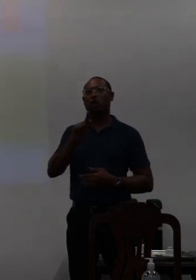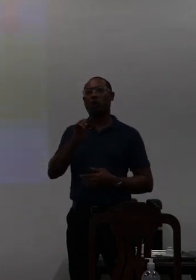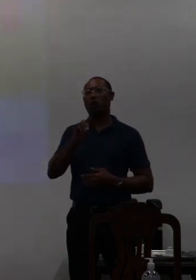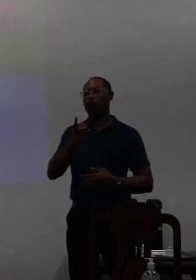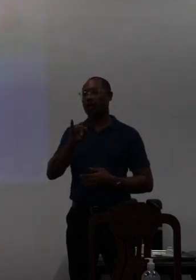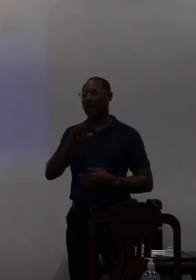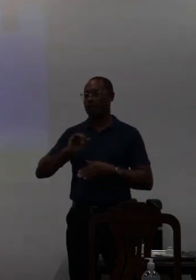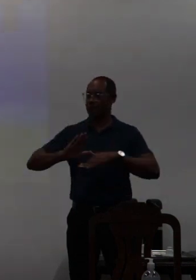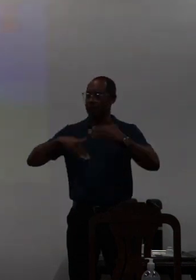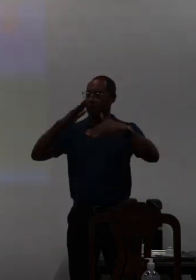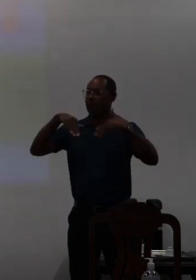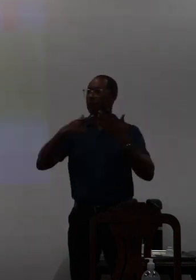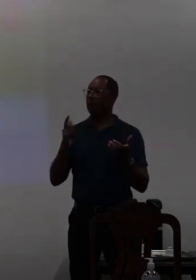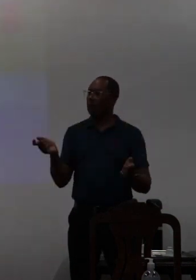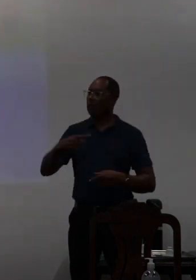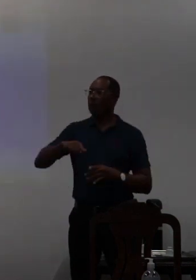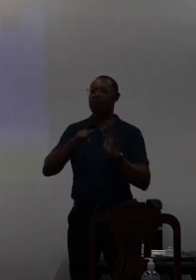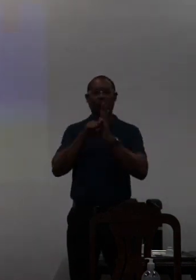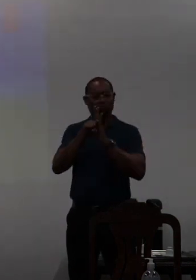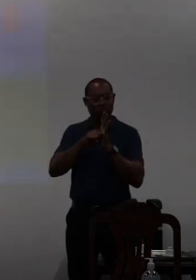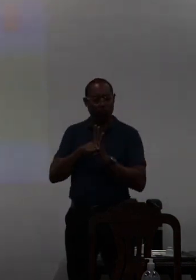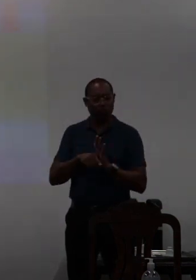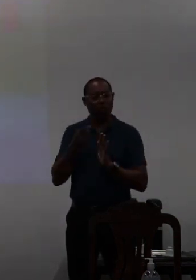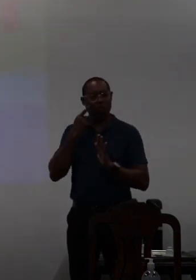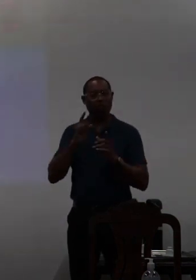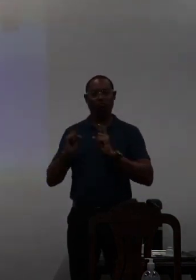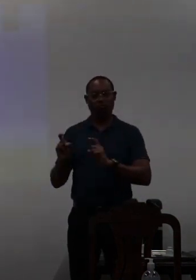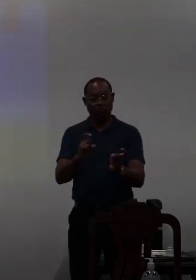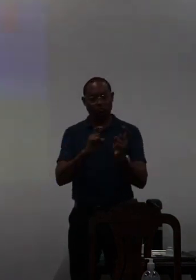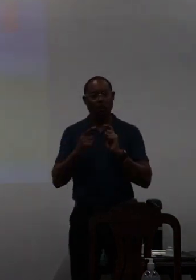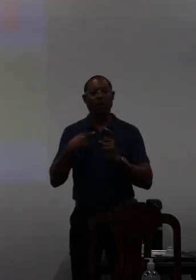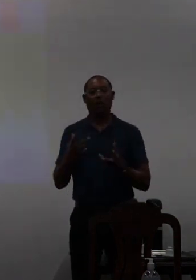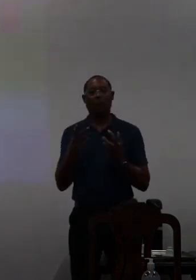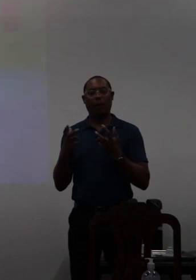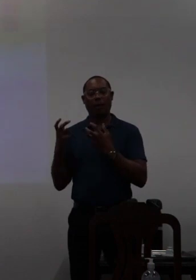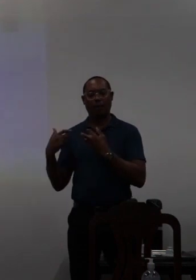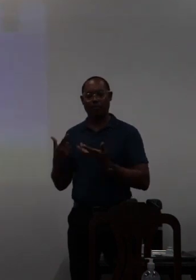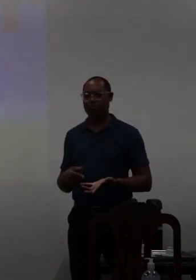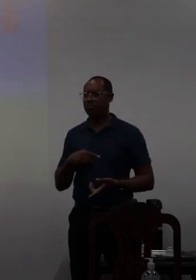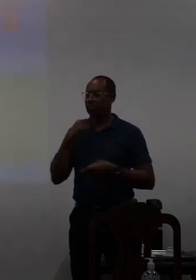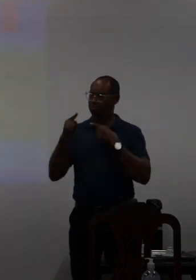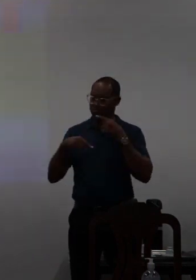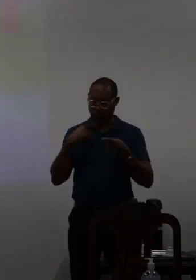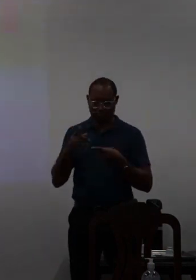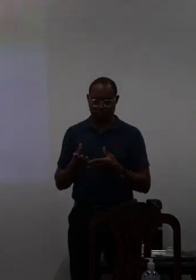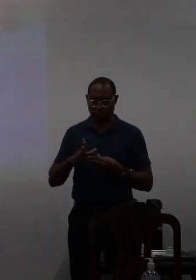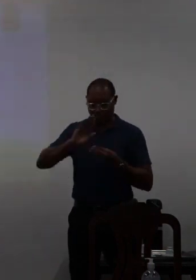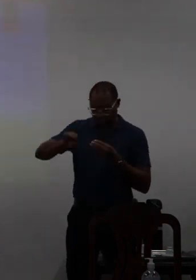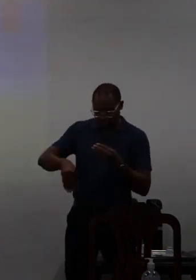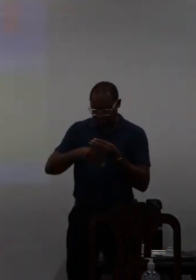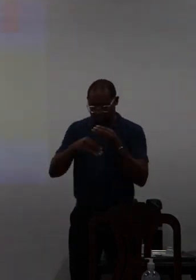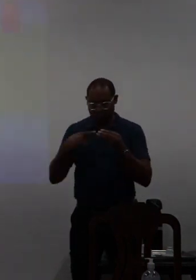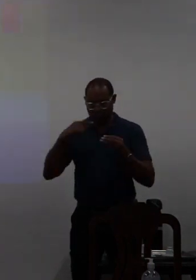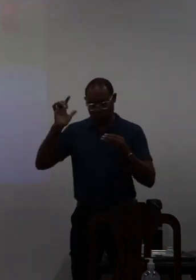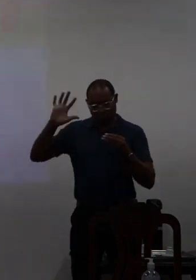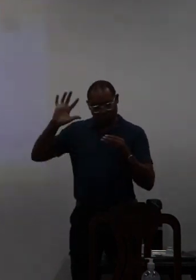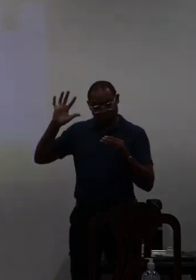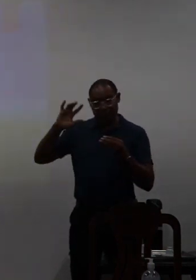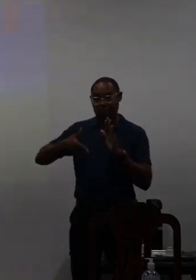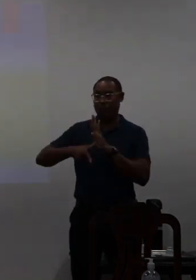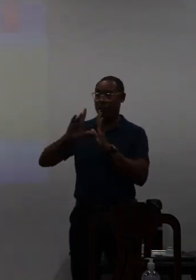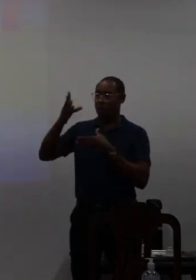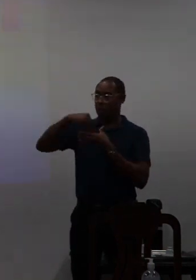desenvolvendo e na nossa análise nas nossas discussões a gente viu que não era possível encaixar o que a gente estava pensando